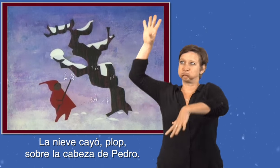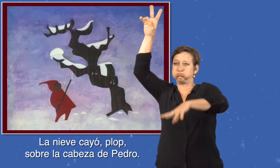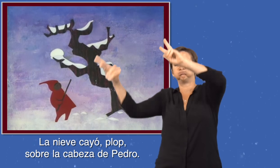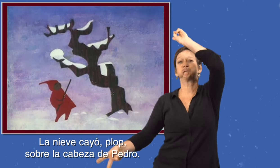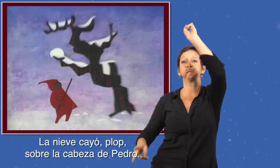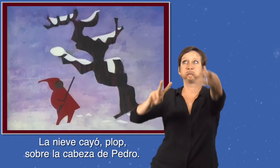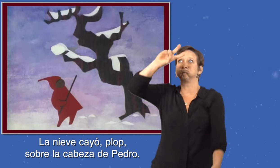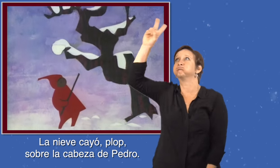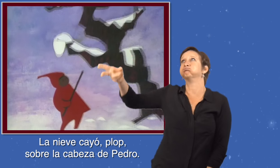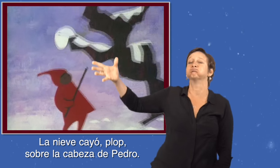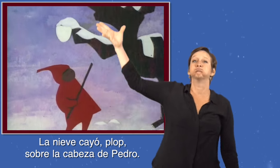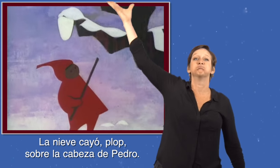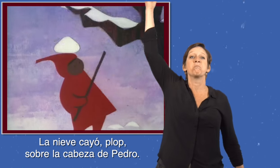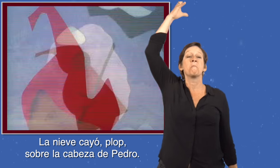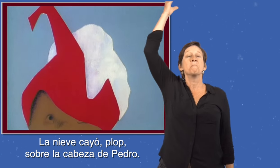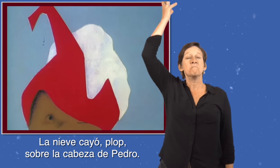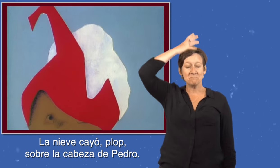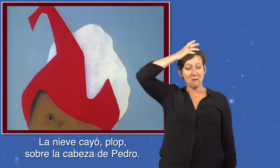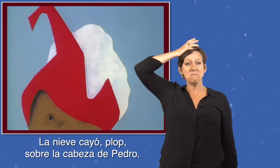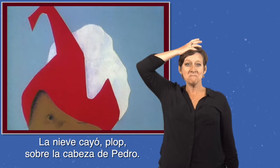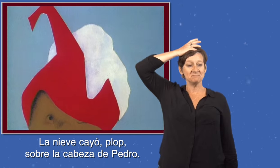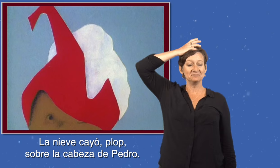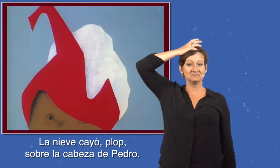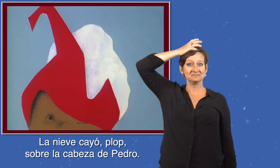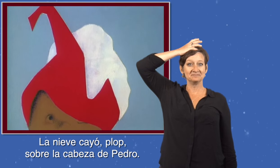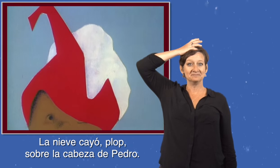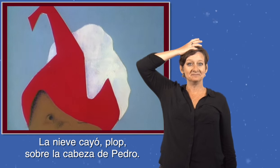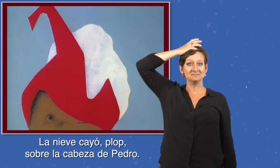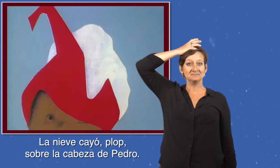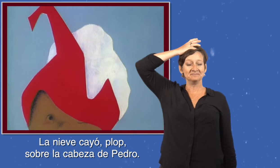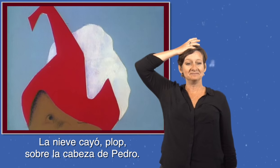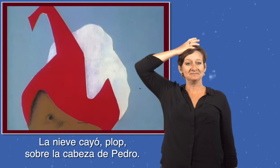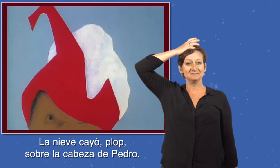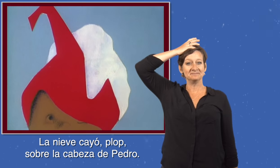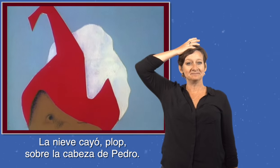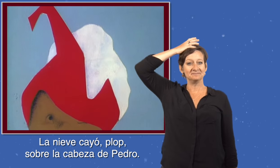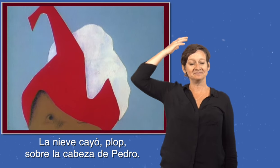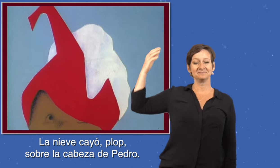La nieve cayó, ¡plop! Sobre la cabeza de Pedro.